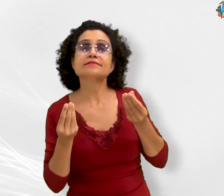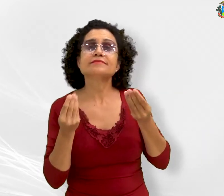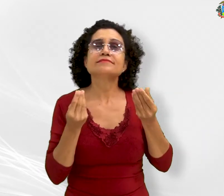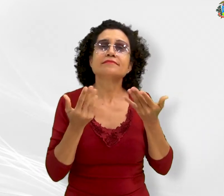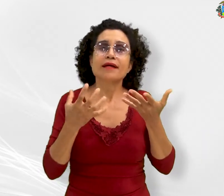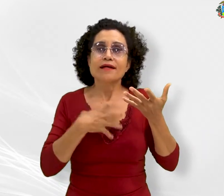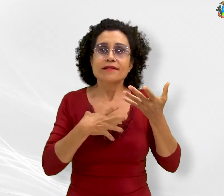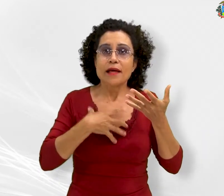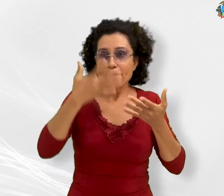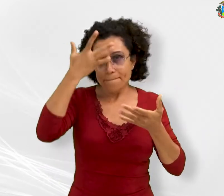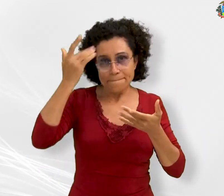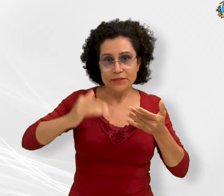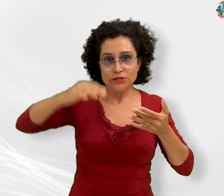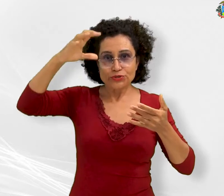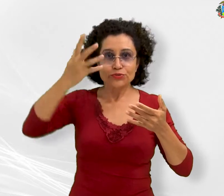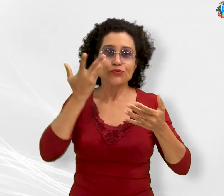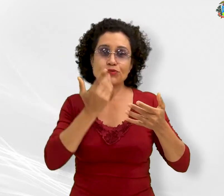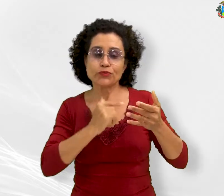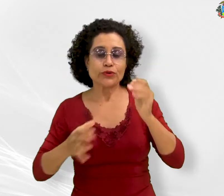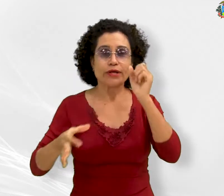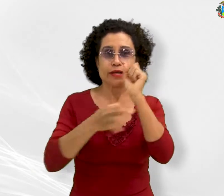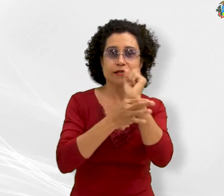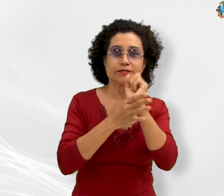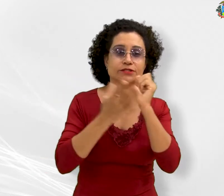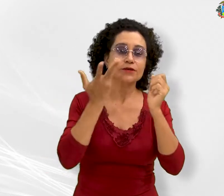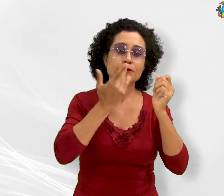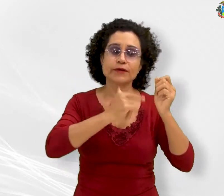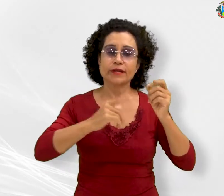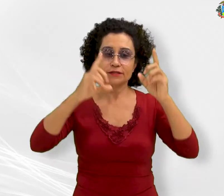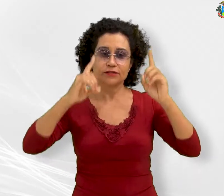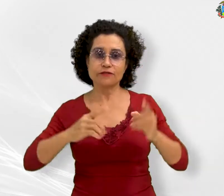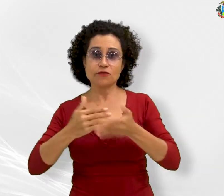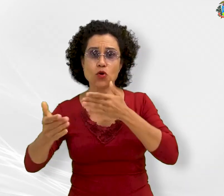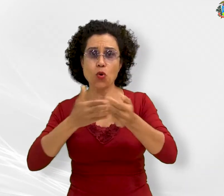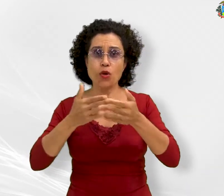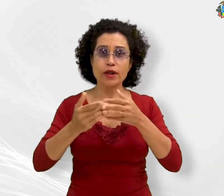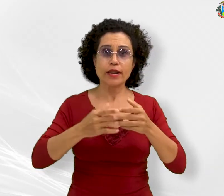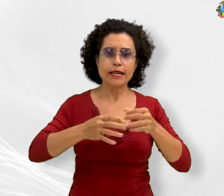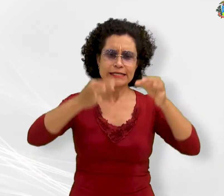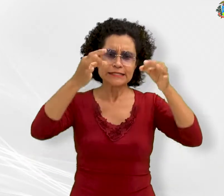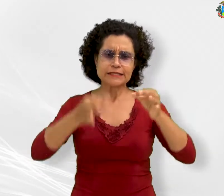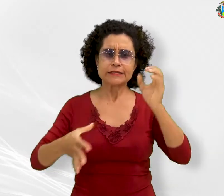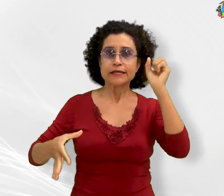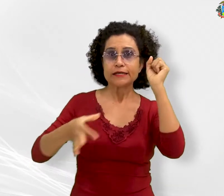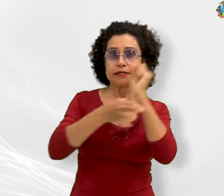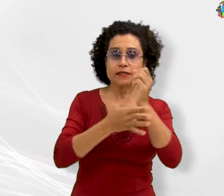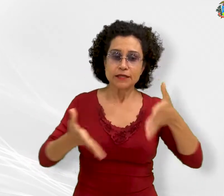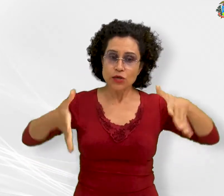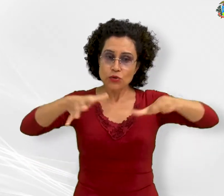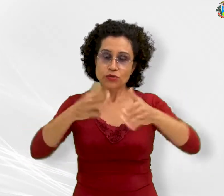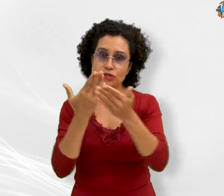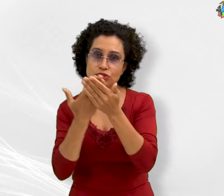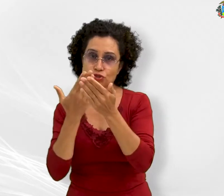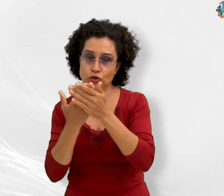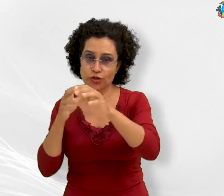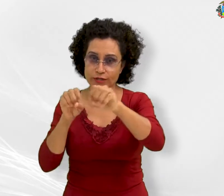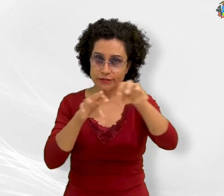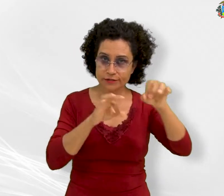visando garantir a toda criança com deficiência, seja ela qual for, a certeza do direito da inclusão escolar, da educação e da